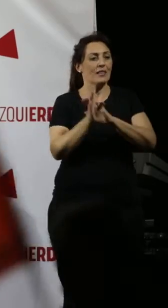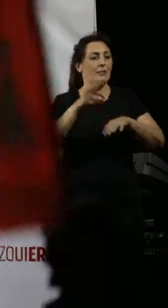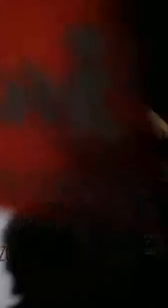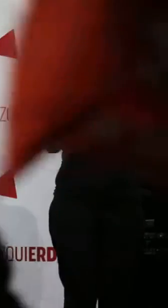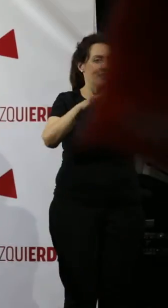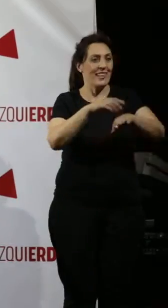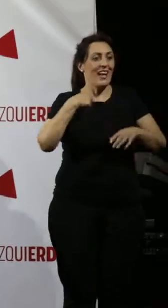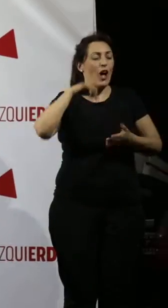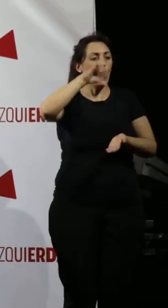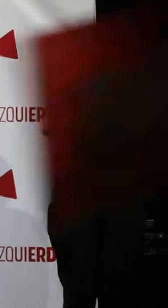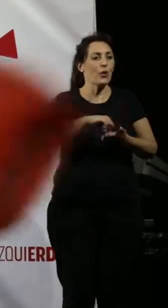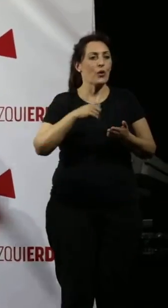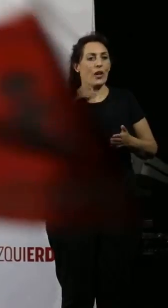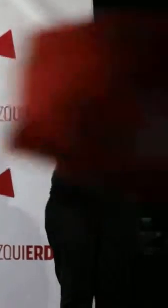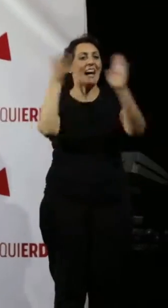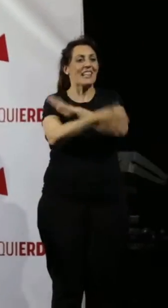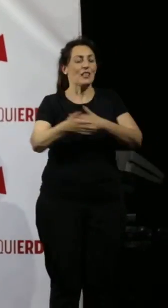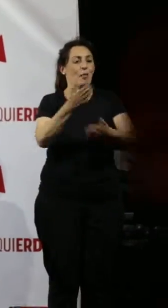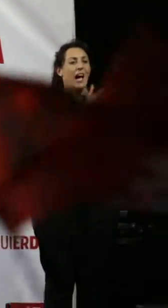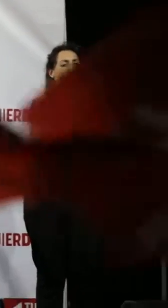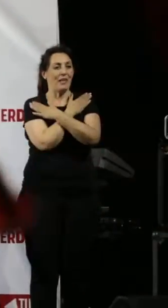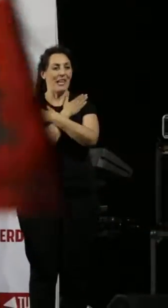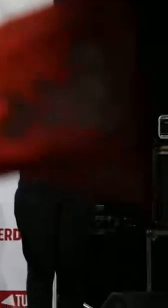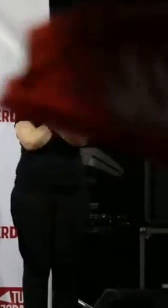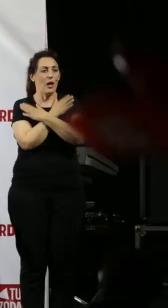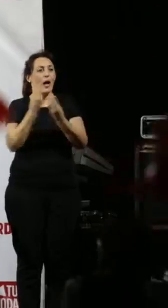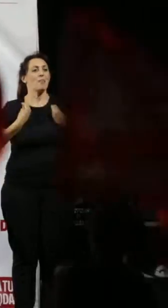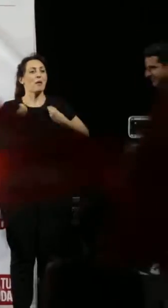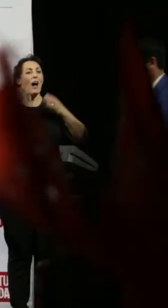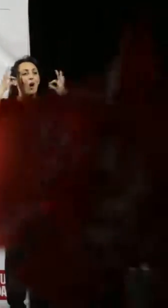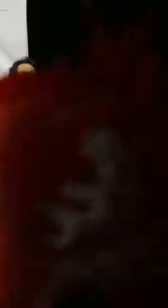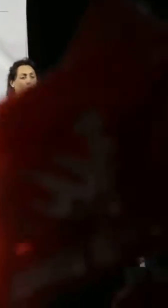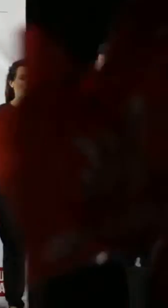esta ciudad. Hasta siempre y un abrazo. ¡Viva Córdoba!